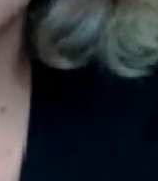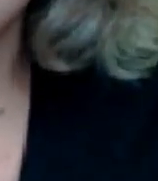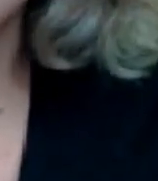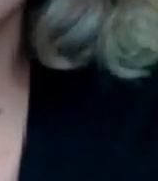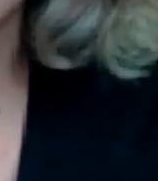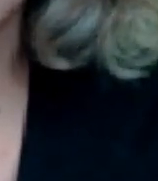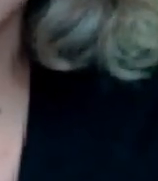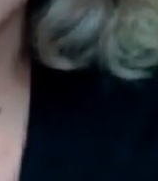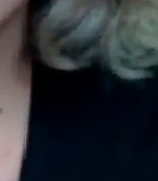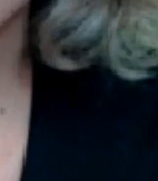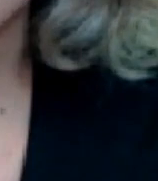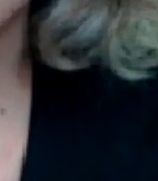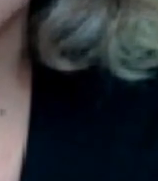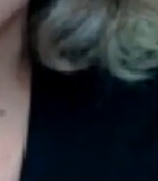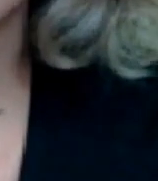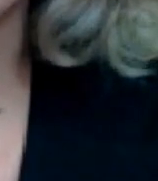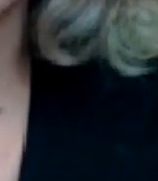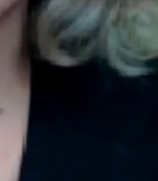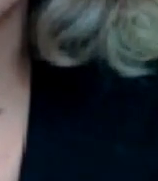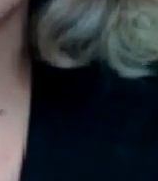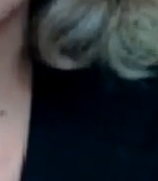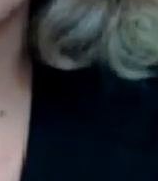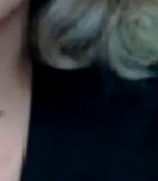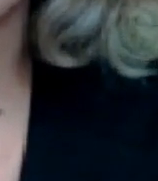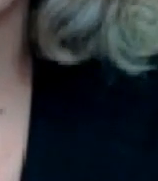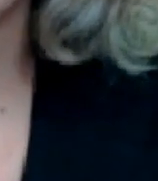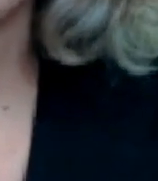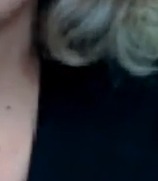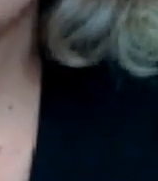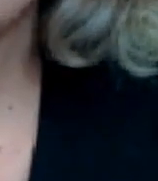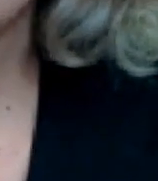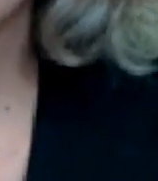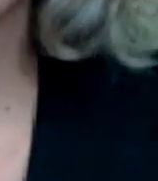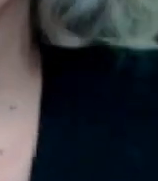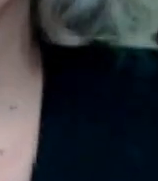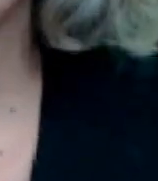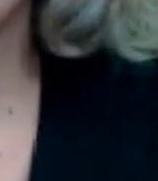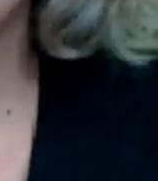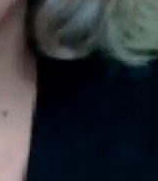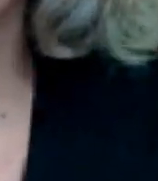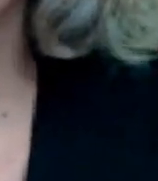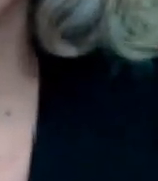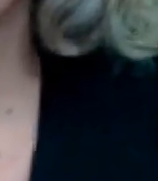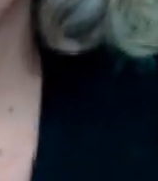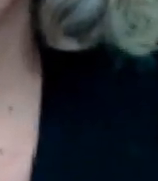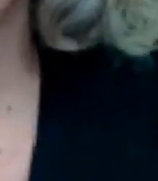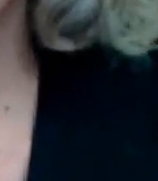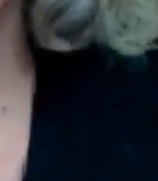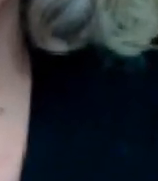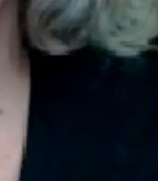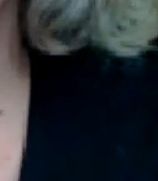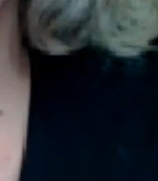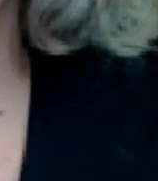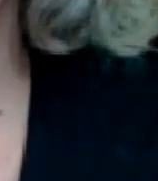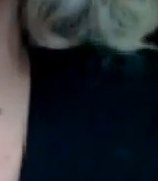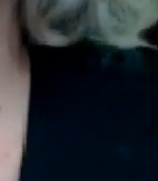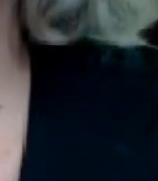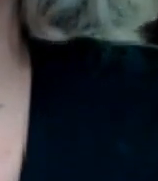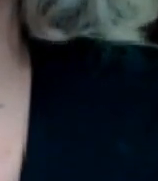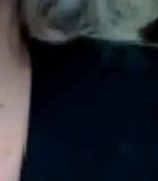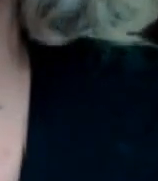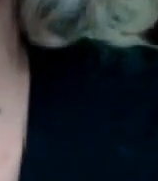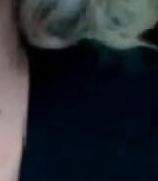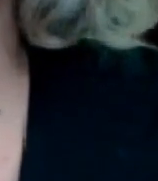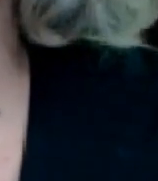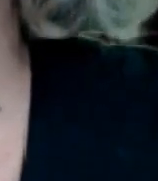y comas lo que sucedió en la mañanera más bien lo que ha sucedido durante tres mañaneras a